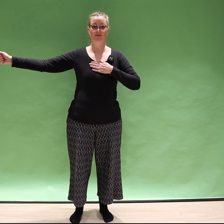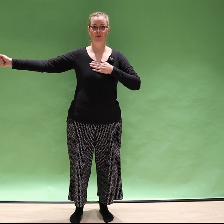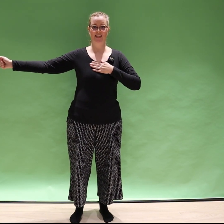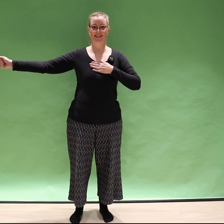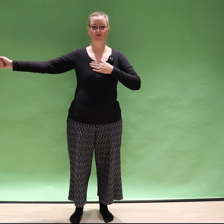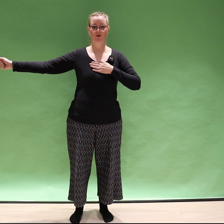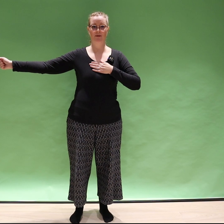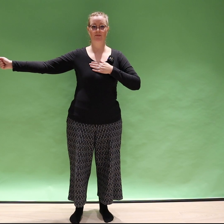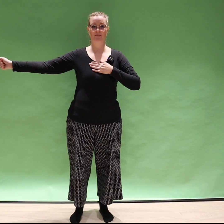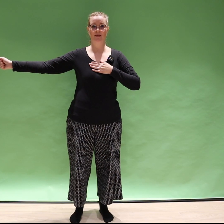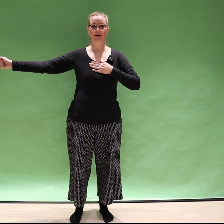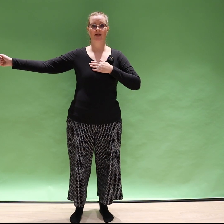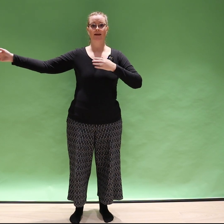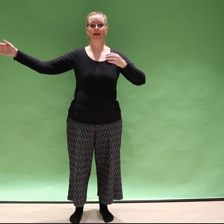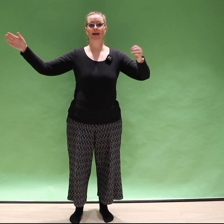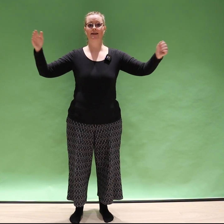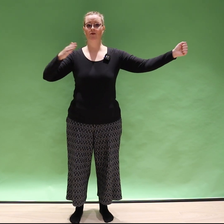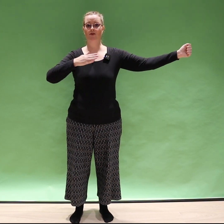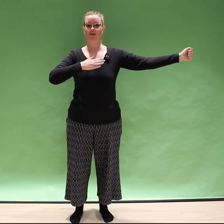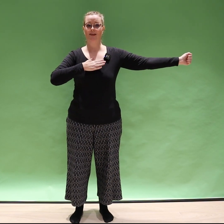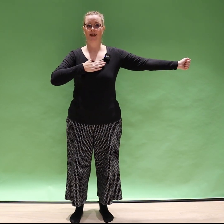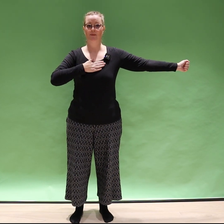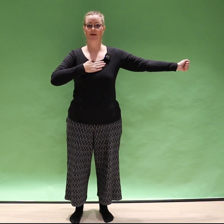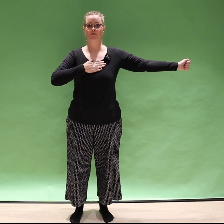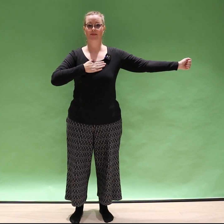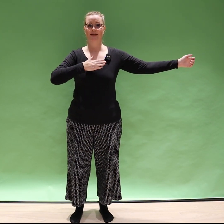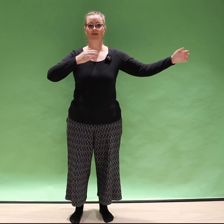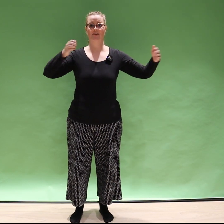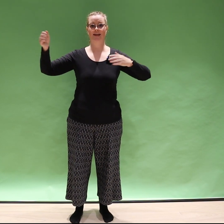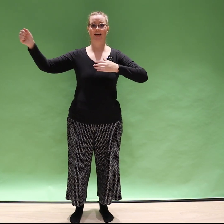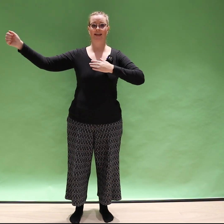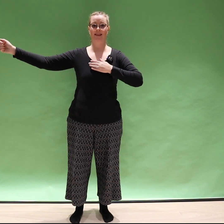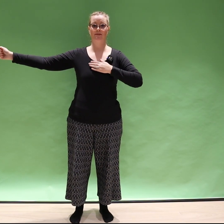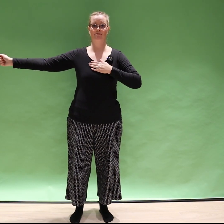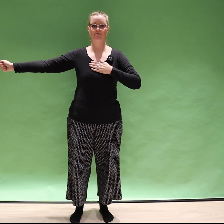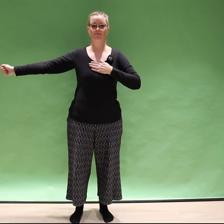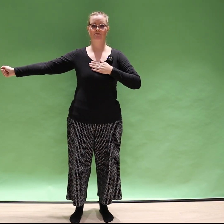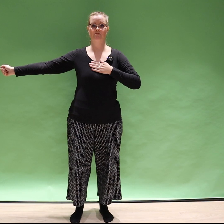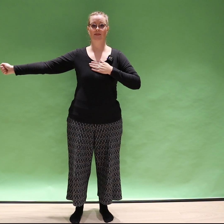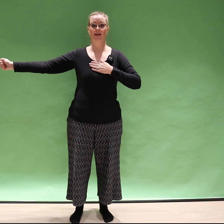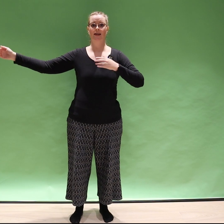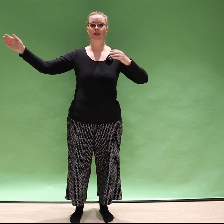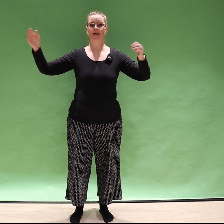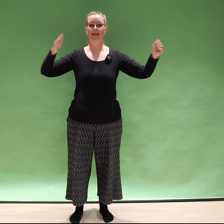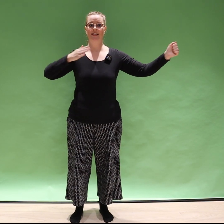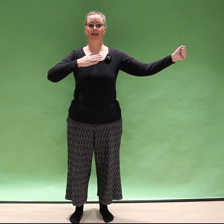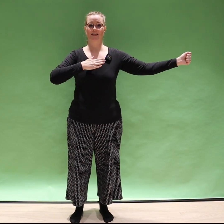nyrkissä sivulla. Ja lähde vuorottelemaan näitä kahta liikettä. Niin, että